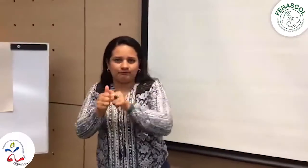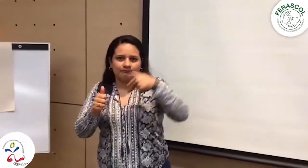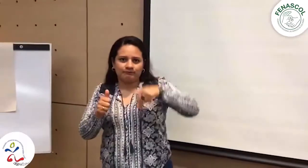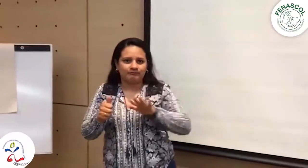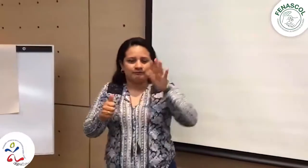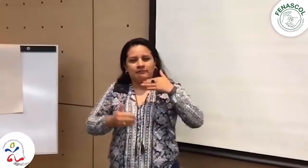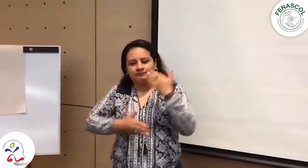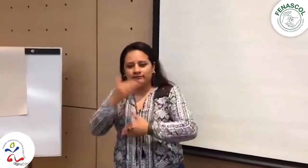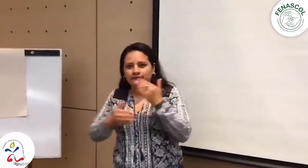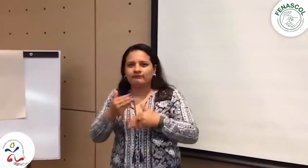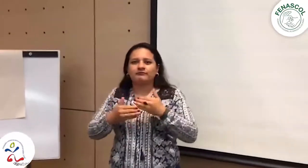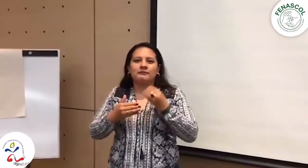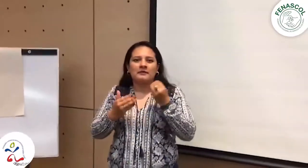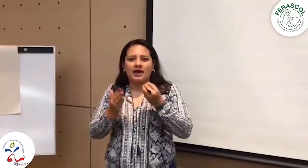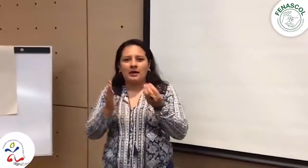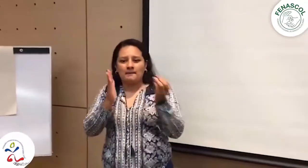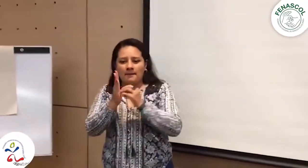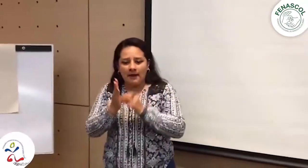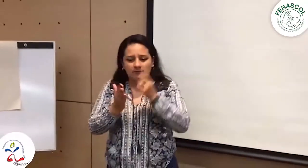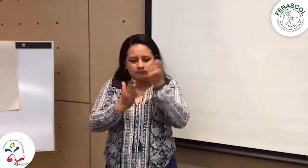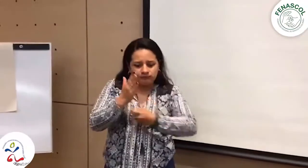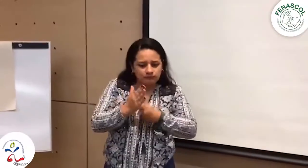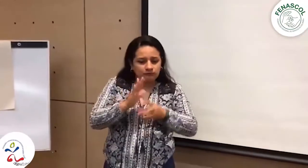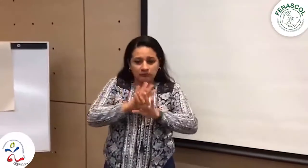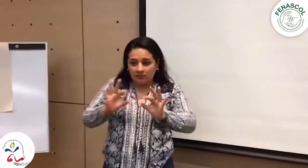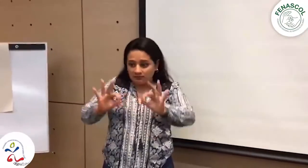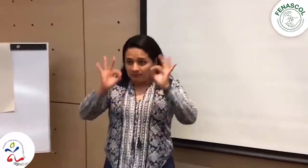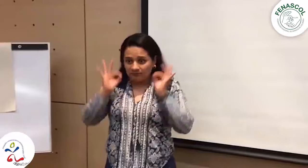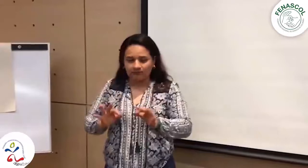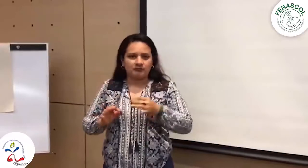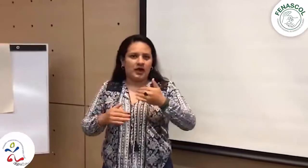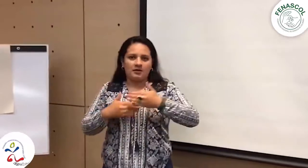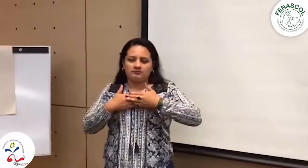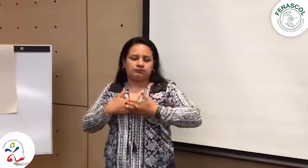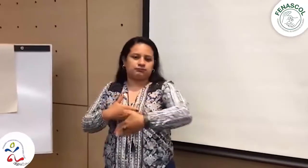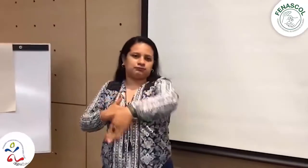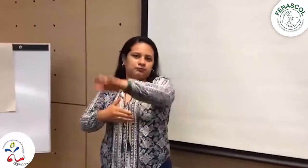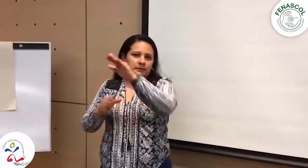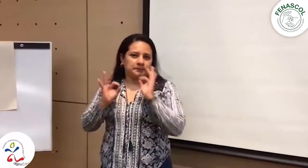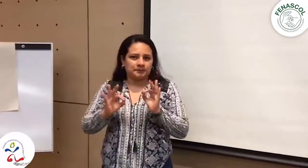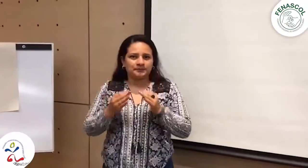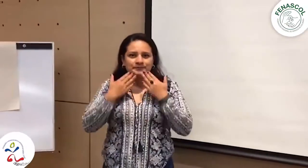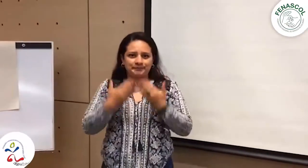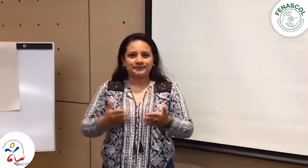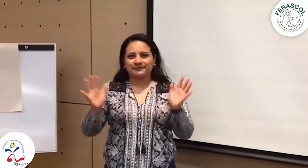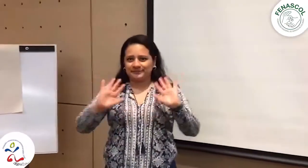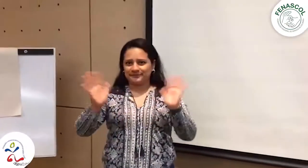representantes del Consejo Directivo de FENASCOL y estaré yo también allí haciendo la revisión de este informe que se presentará. bueno,